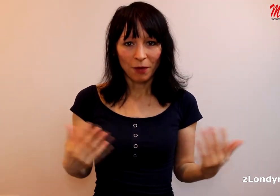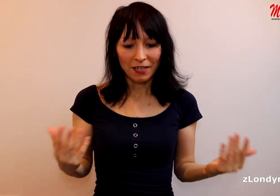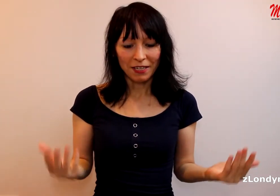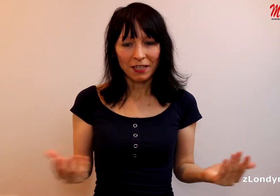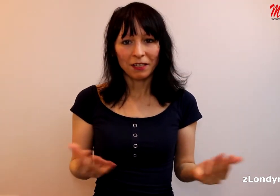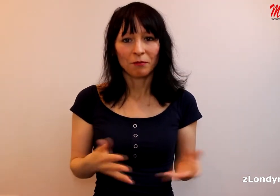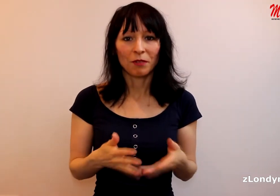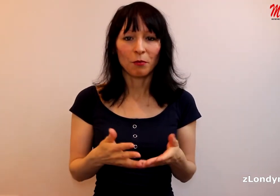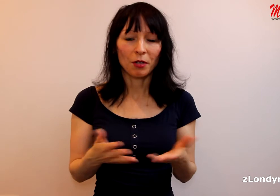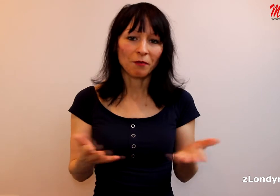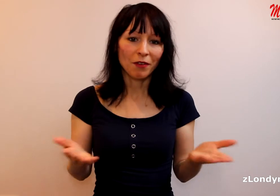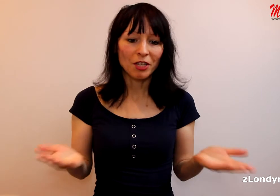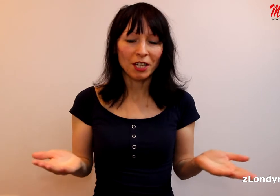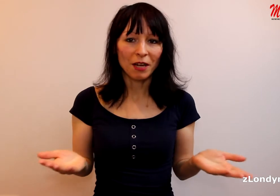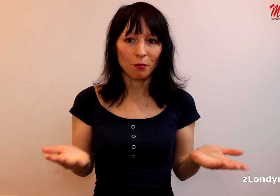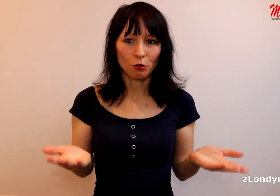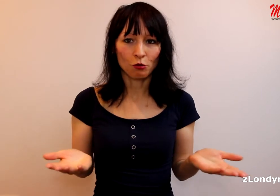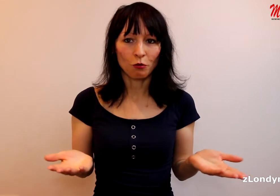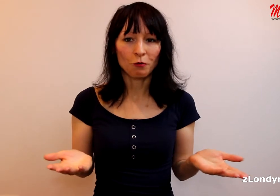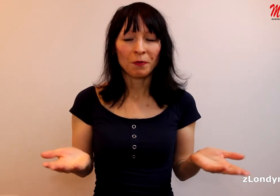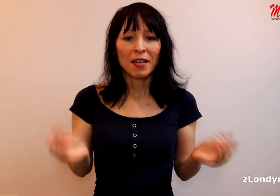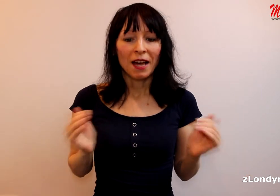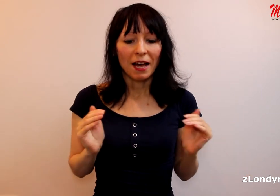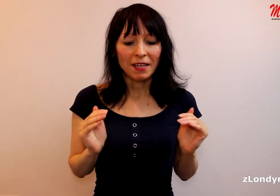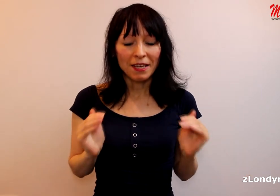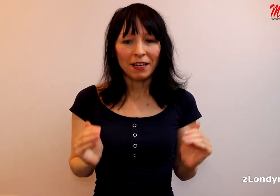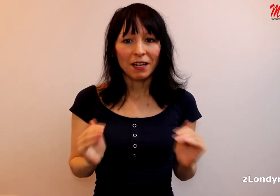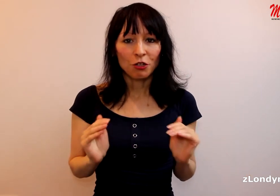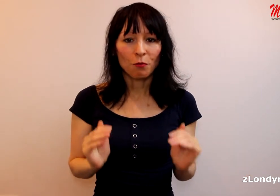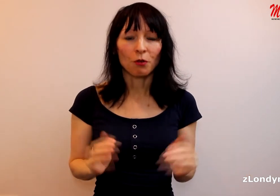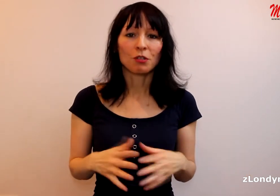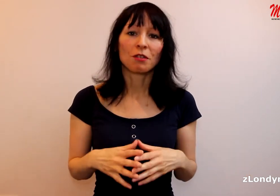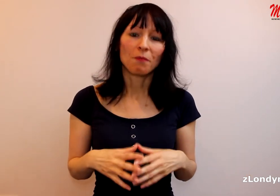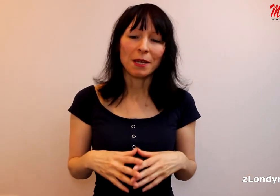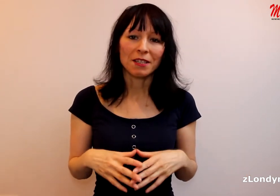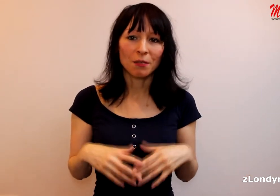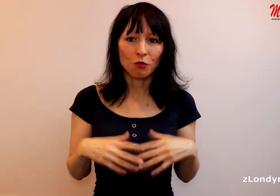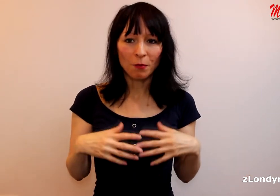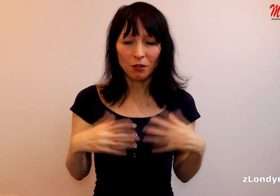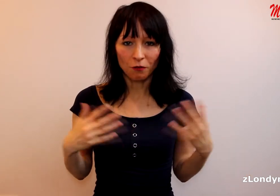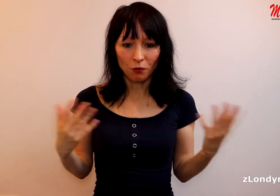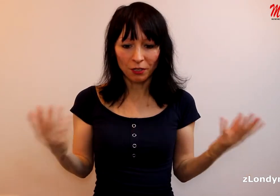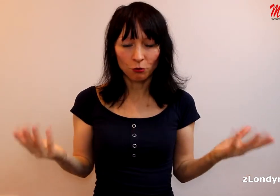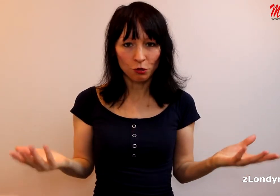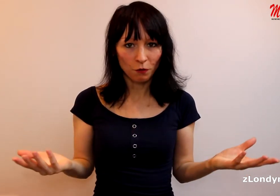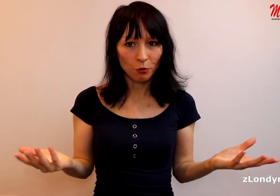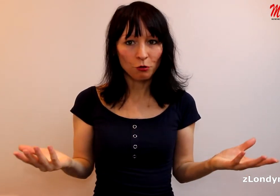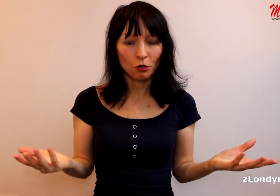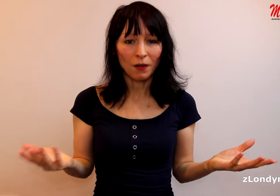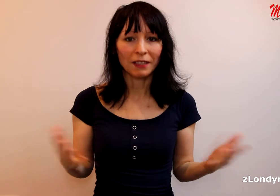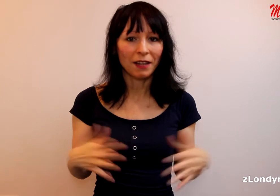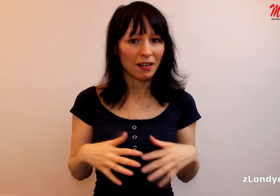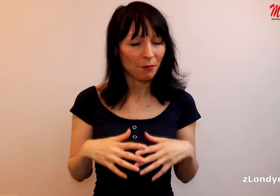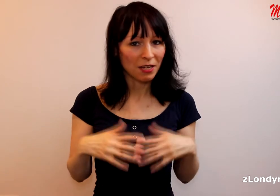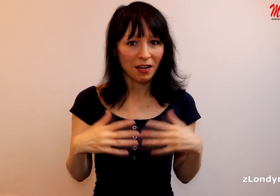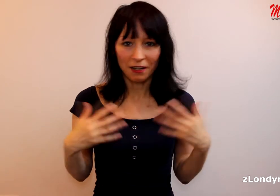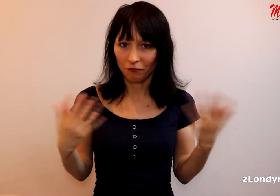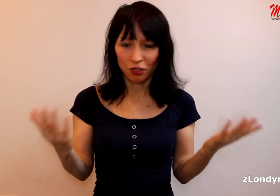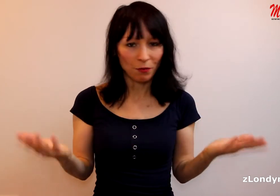médiích neboli ve veřejném prostoru a jak až moc my si můžeme dovolit tu svobodu slova, která nám je dána všemi